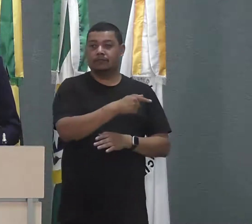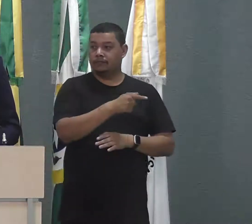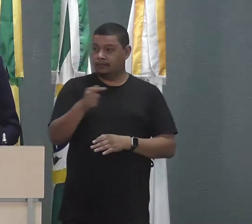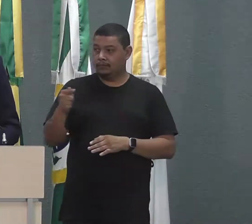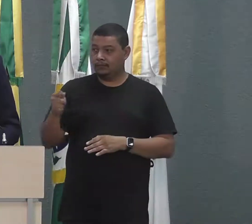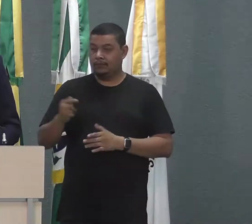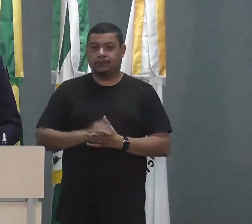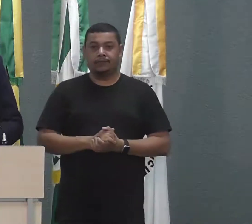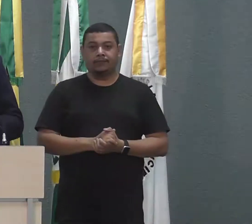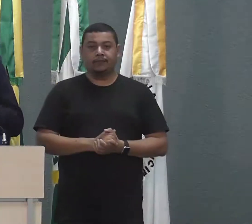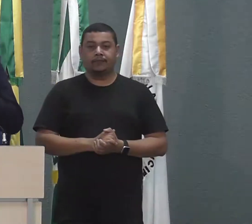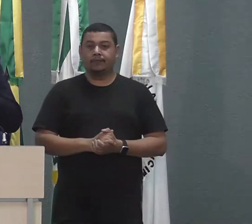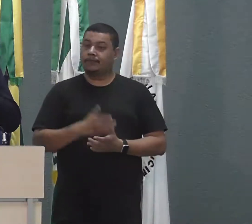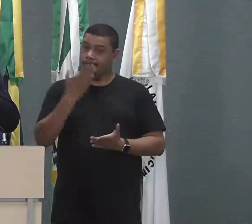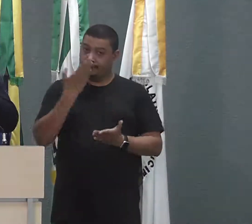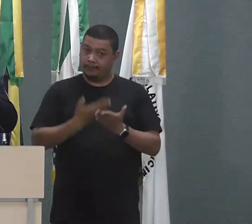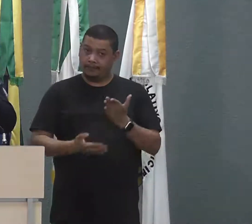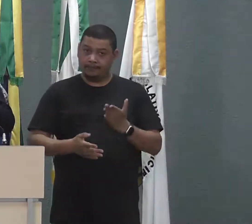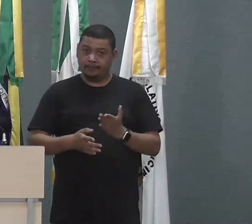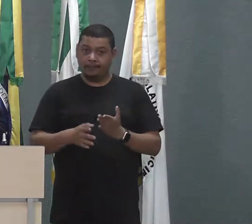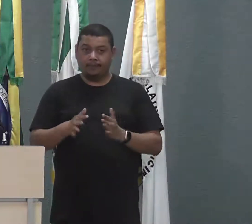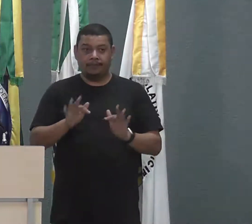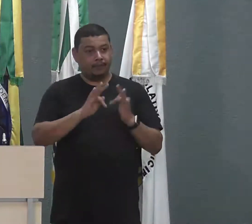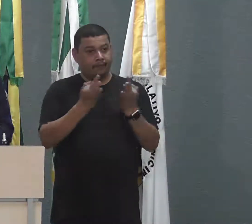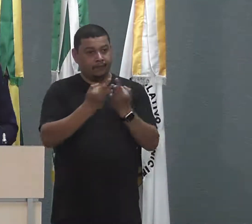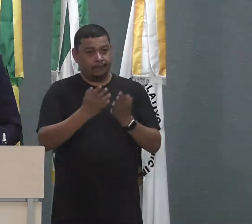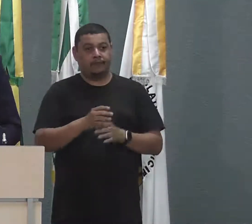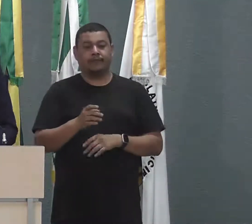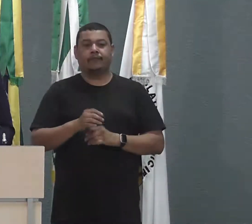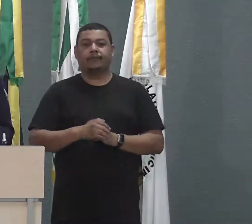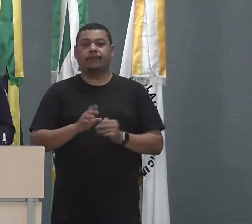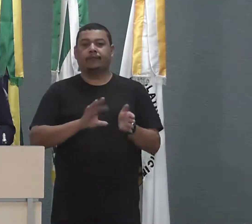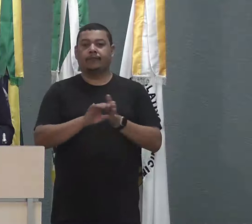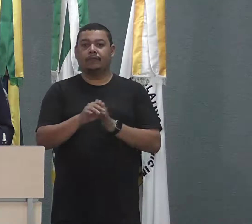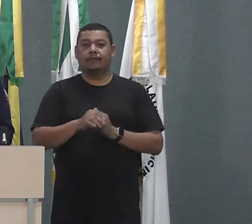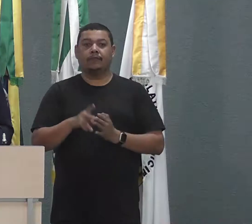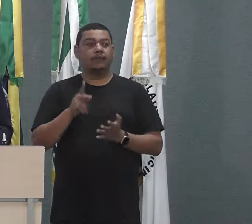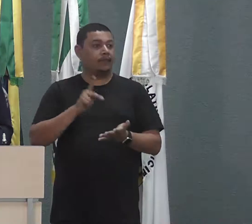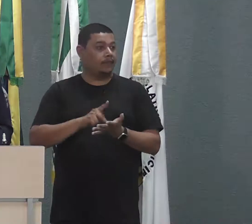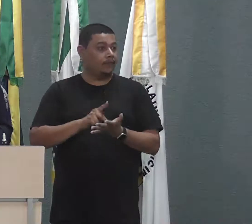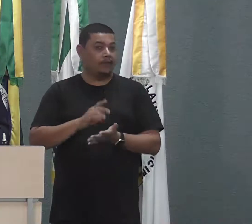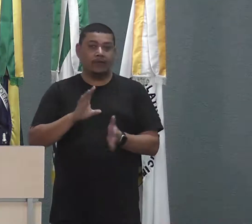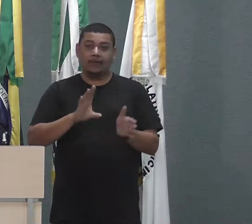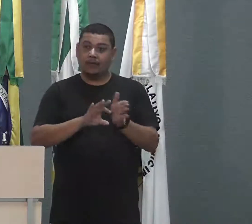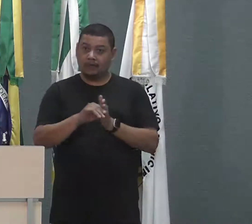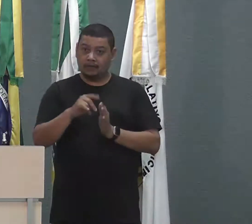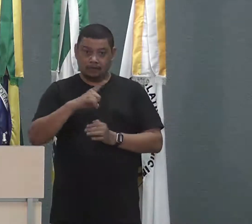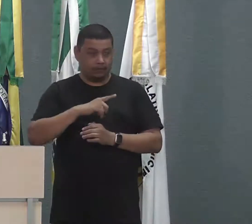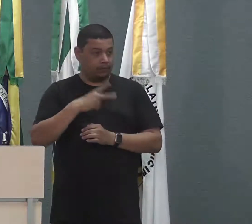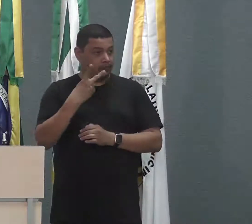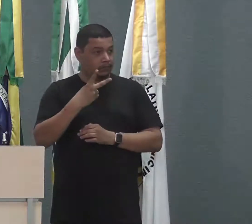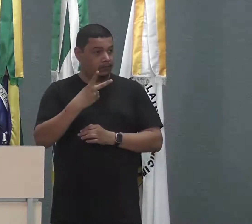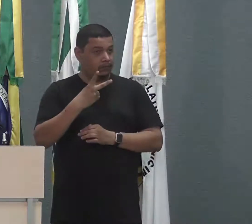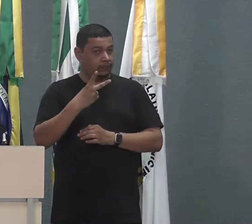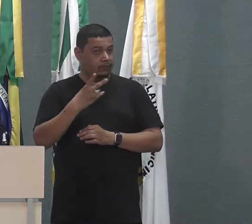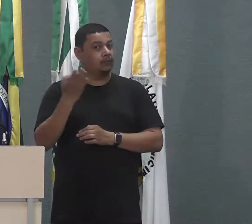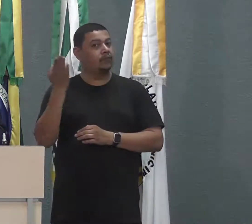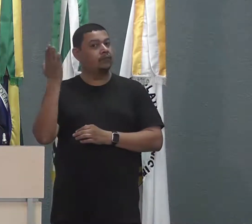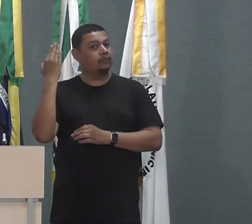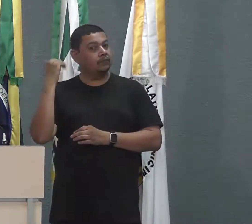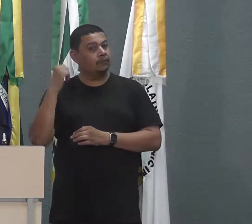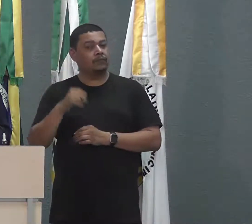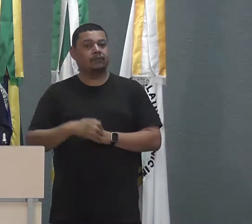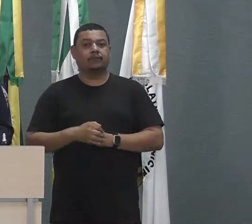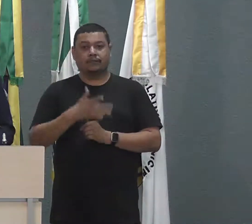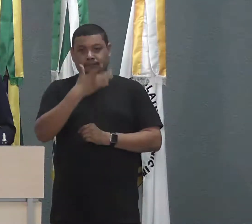seus entes queridos no município de Cacoal. Na verdade, Cacoal perdeu dois pioneiros da cidade